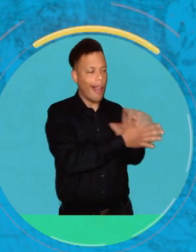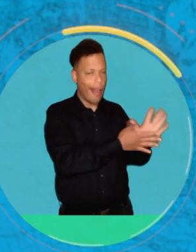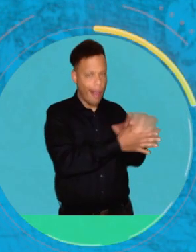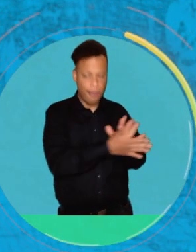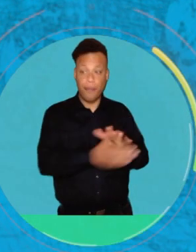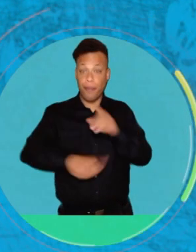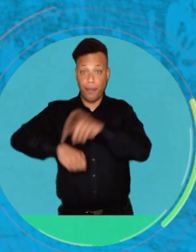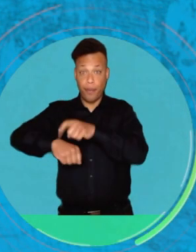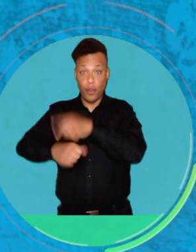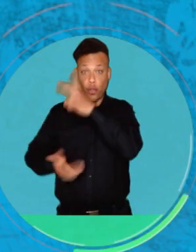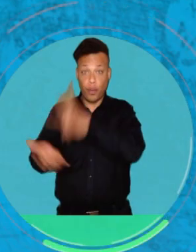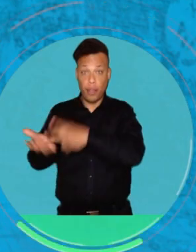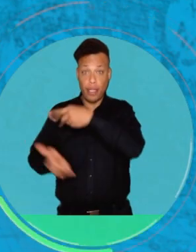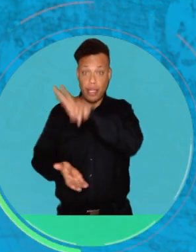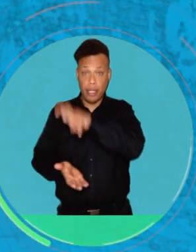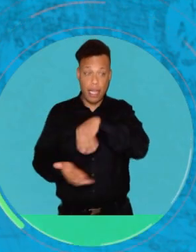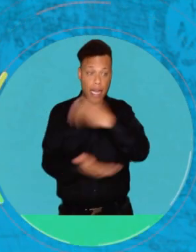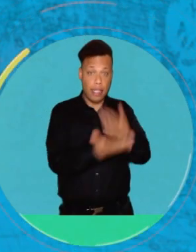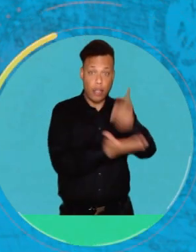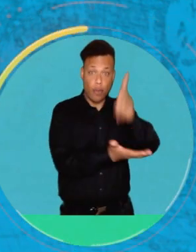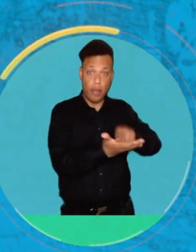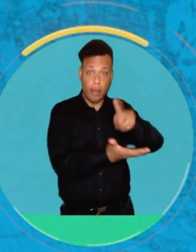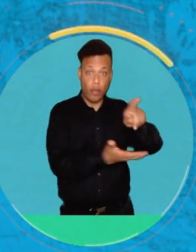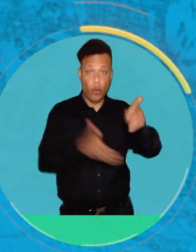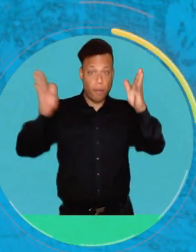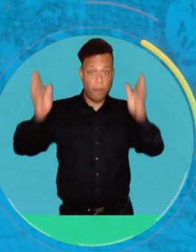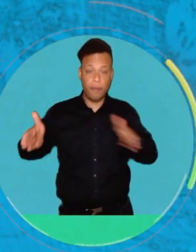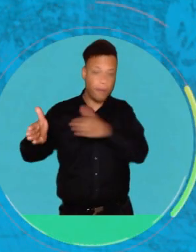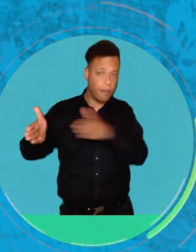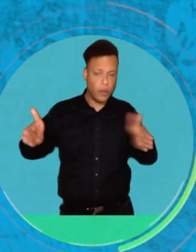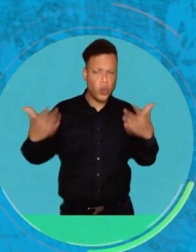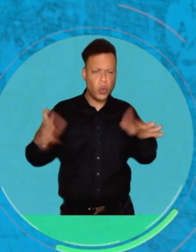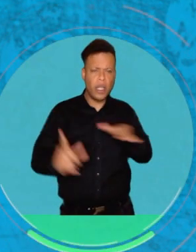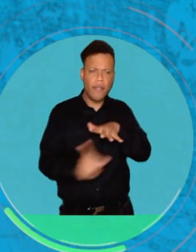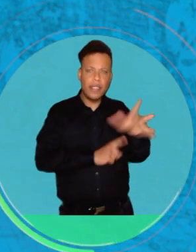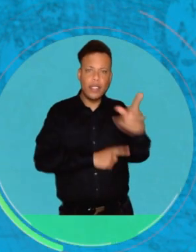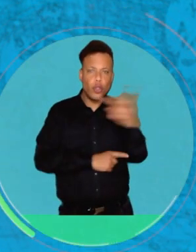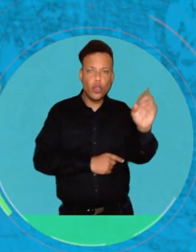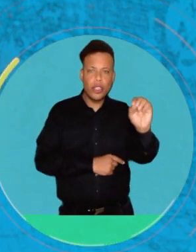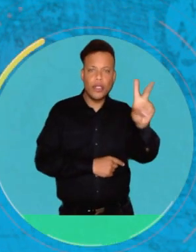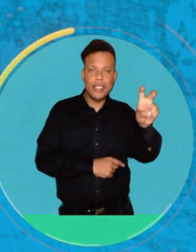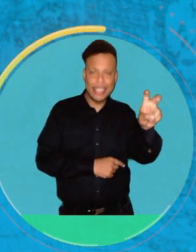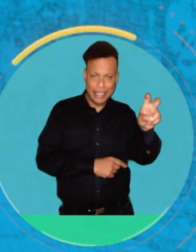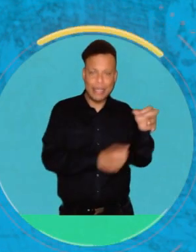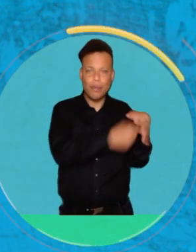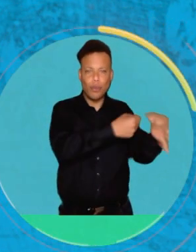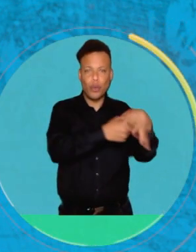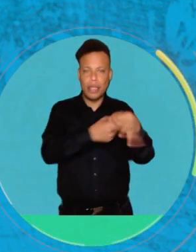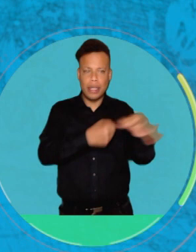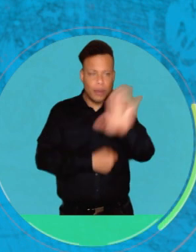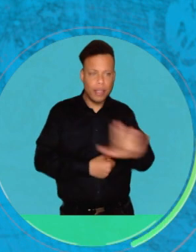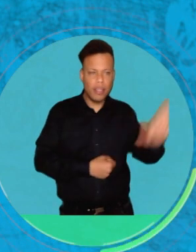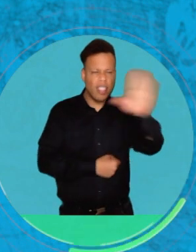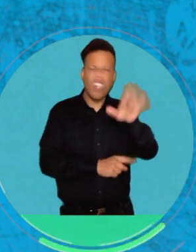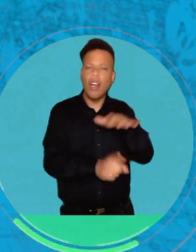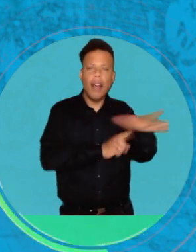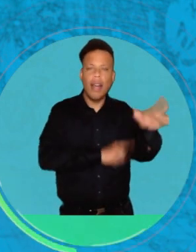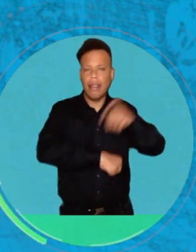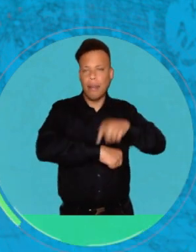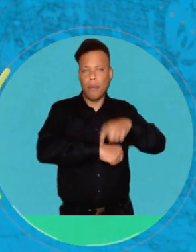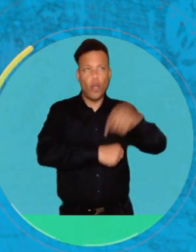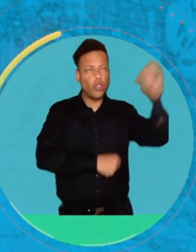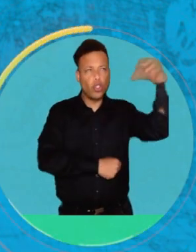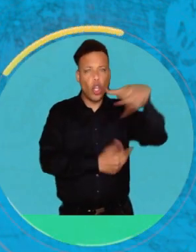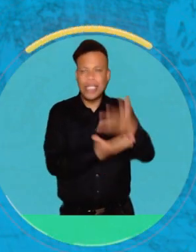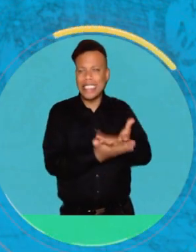periodo entre 2017 y 2021 se identificaron afectaciones en 207 municipios del territorio nacional en